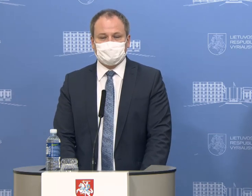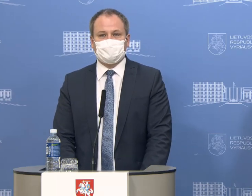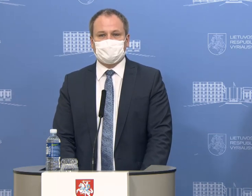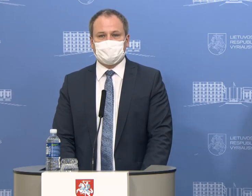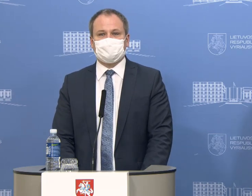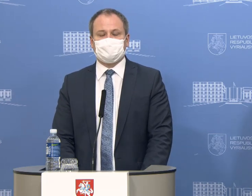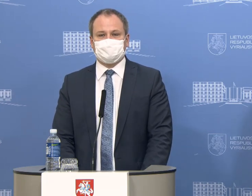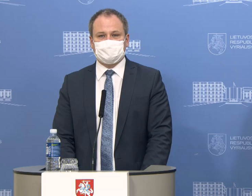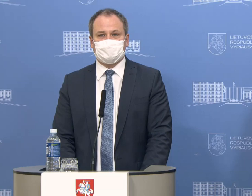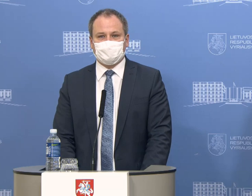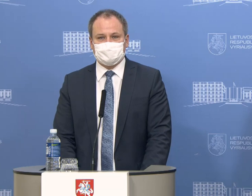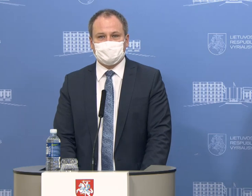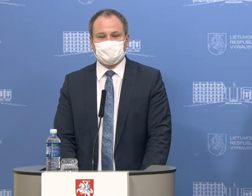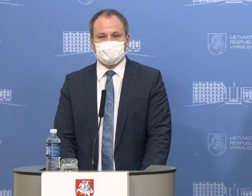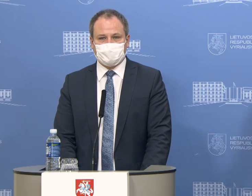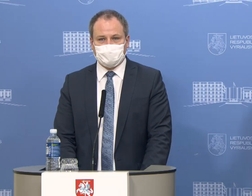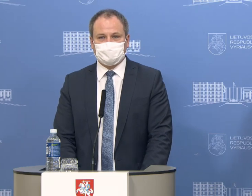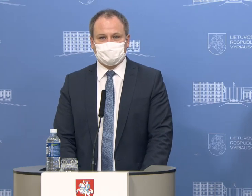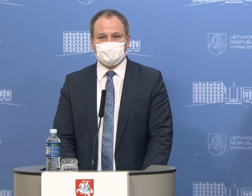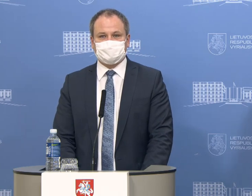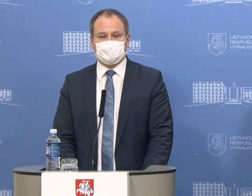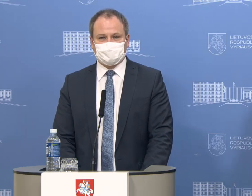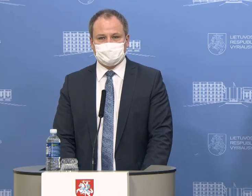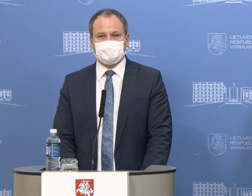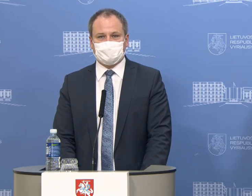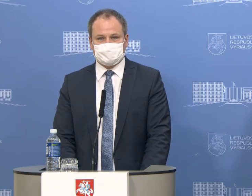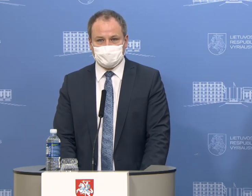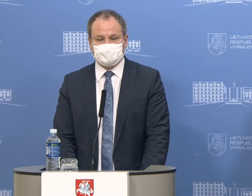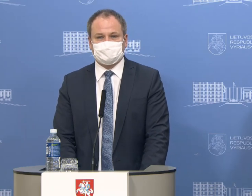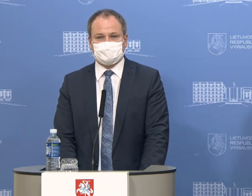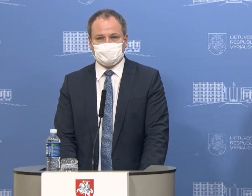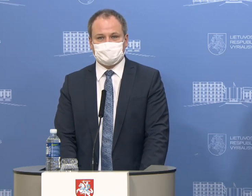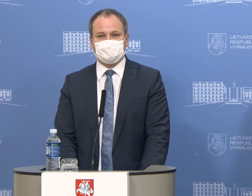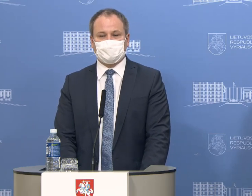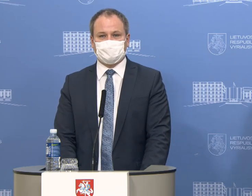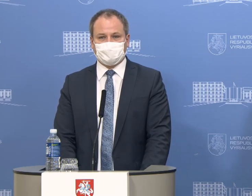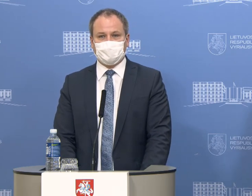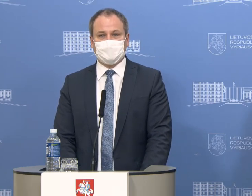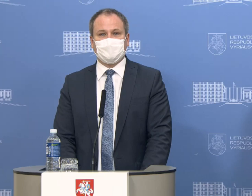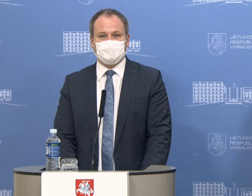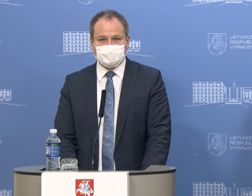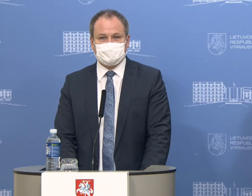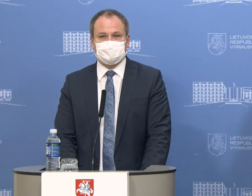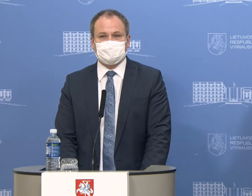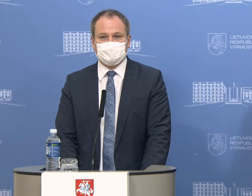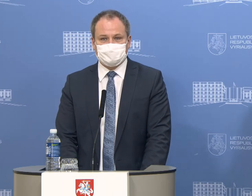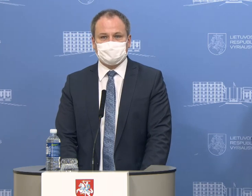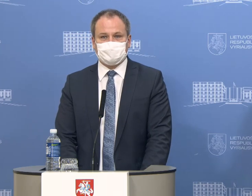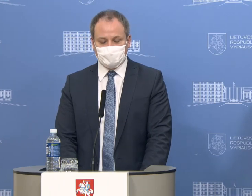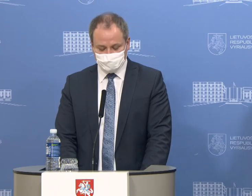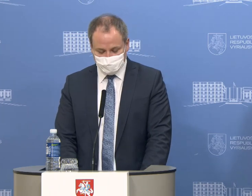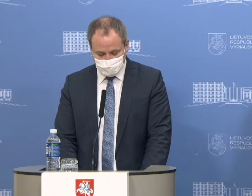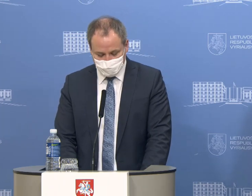dauguma jų yra išleisti namo, tie, kurie norėjo izoliuotis namuose, kurie pasirašė visas formas, kuriem buvo paimtas